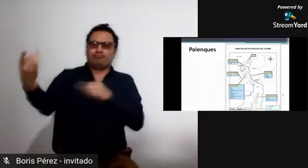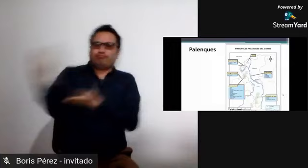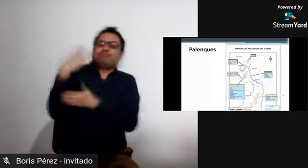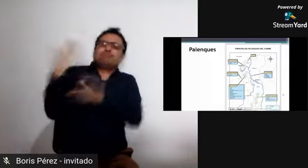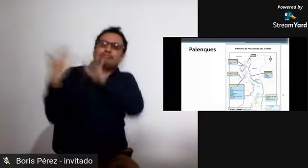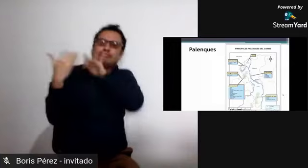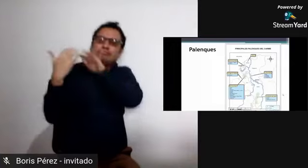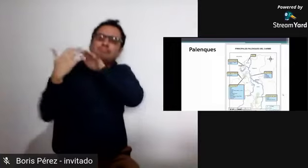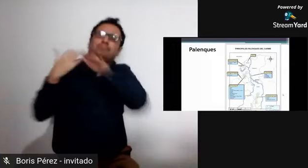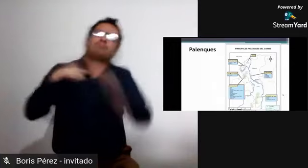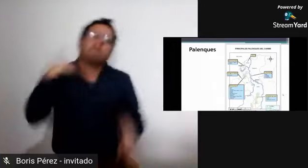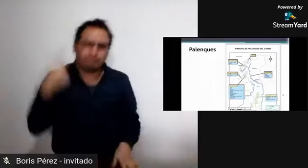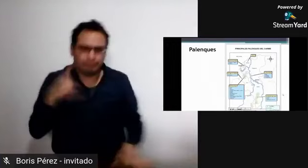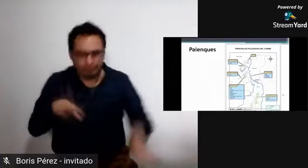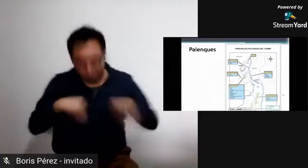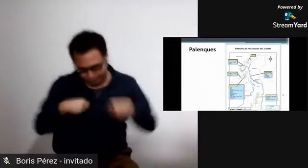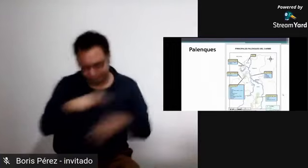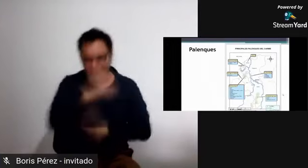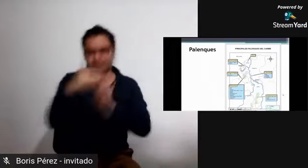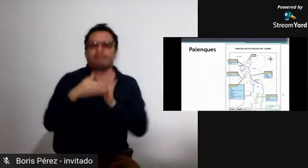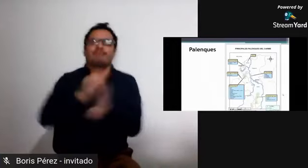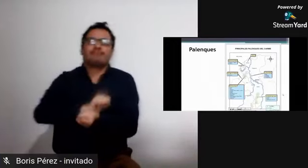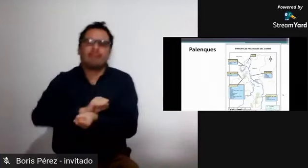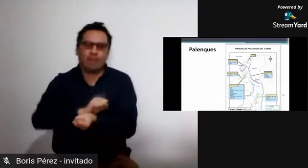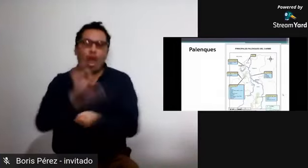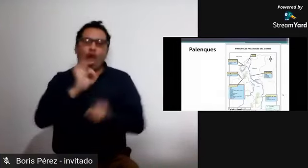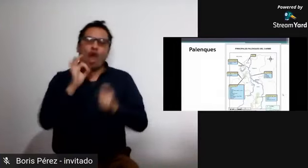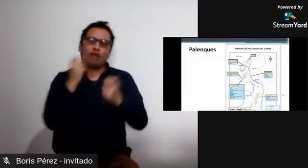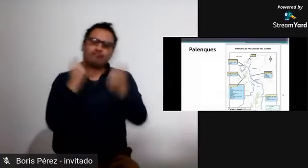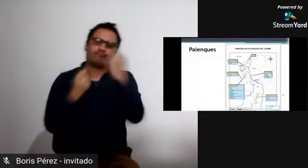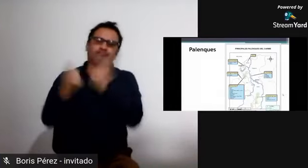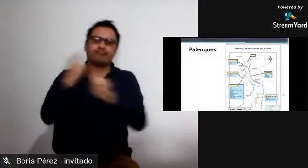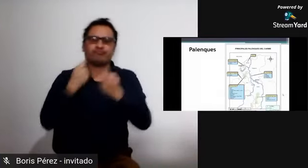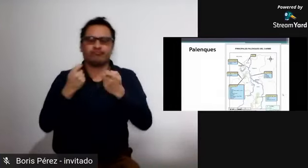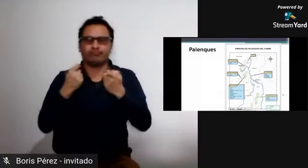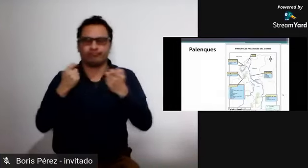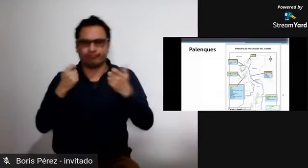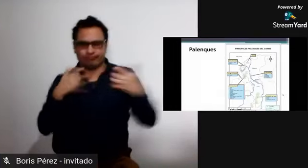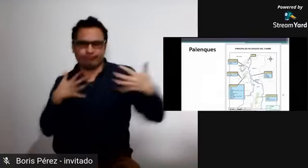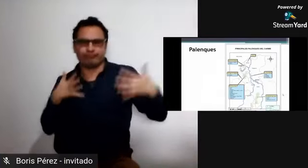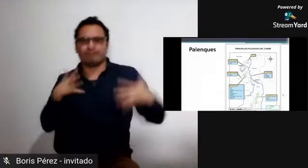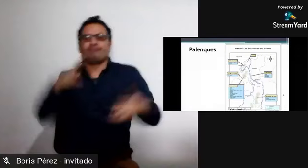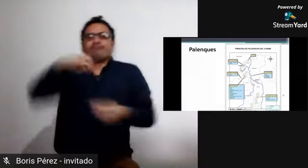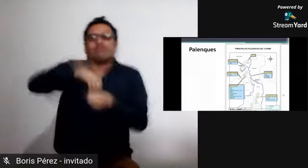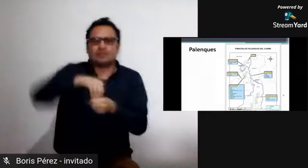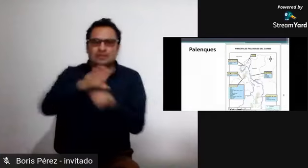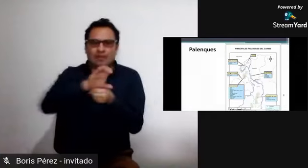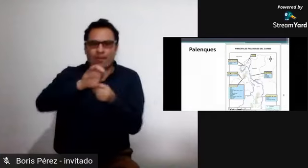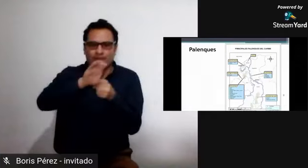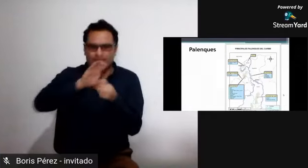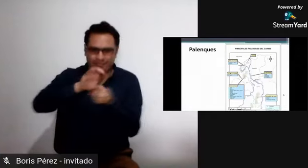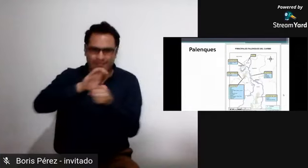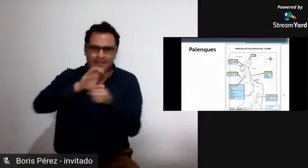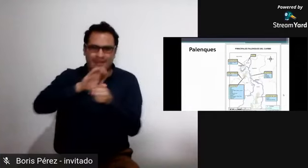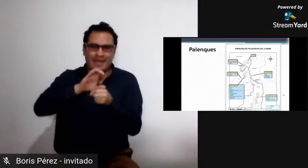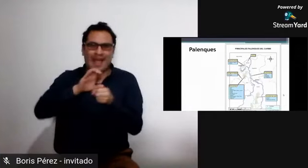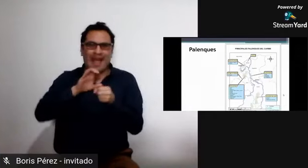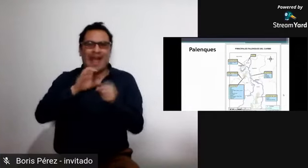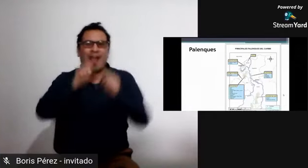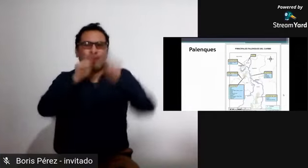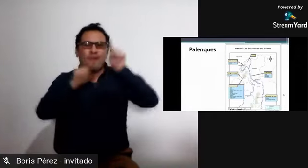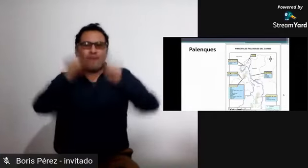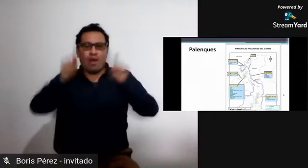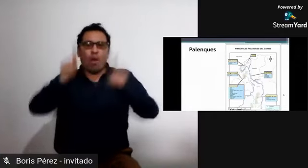Estos palenques no eran, no se establecían de manera perpetua, sino que eran temporales,